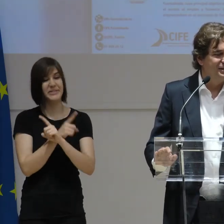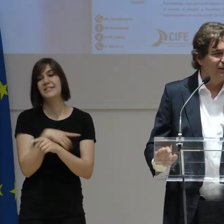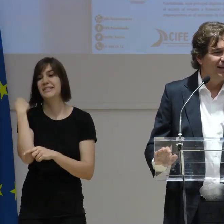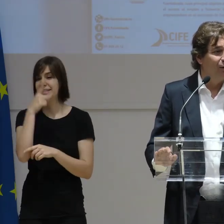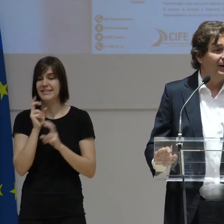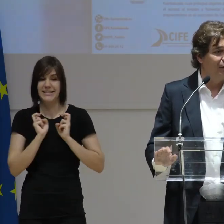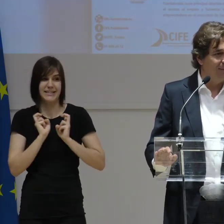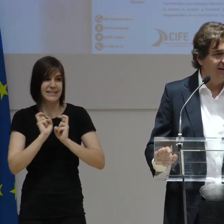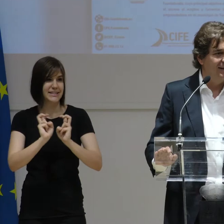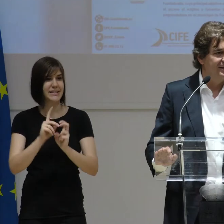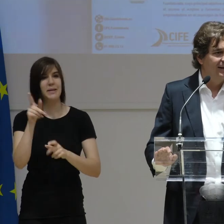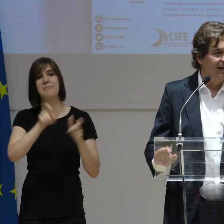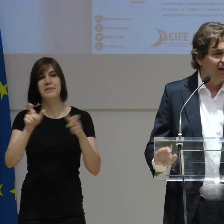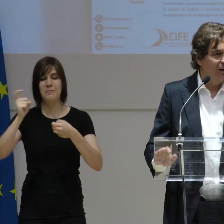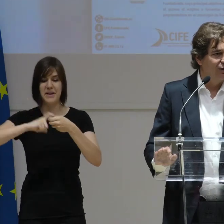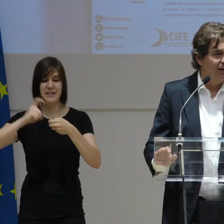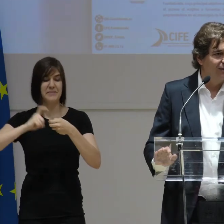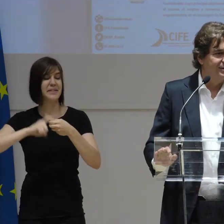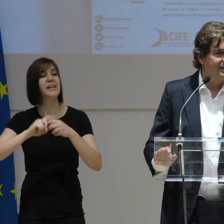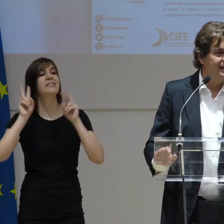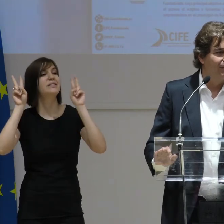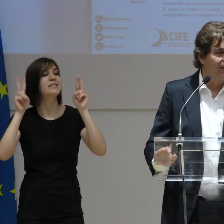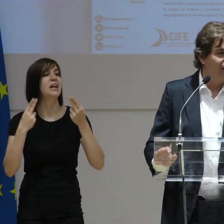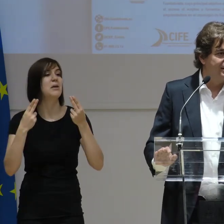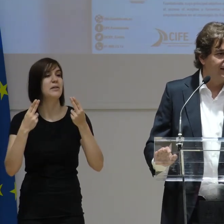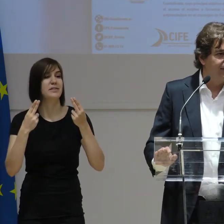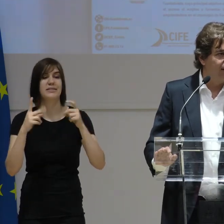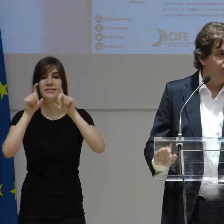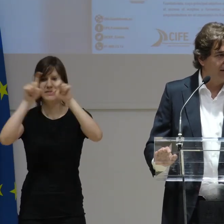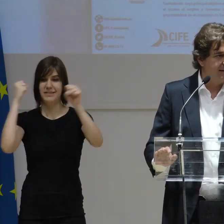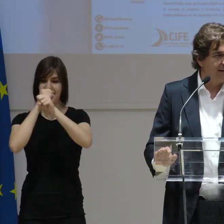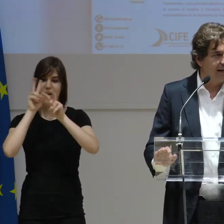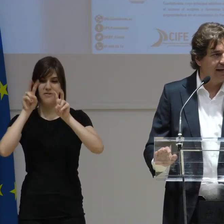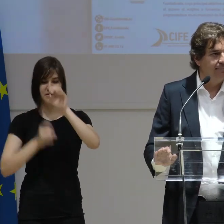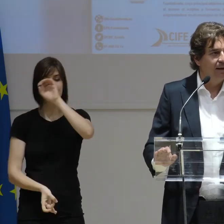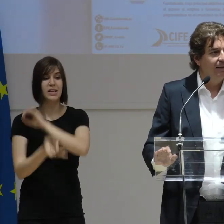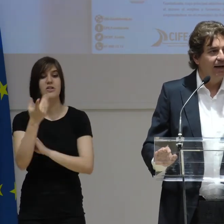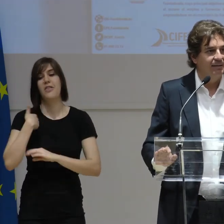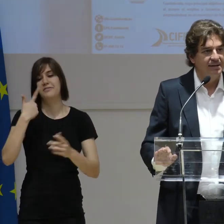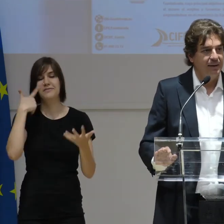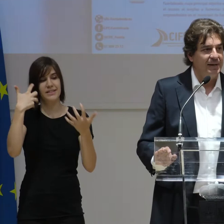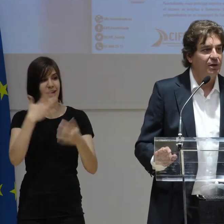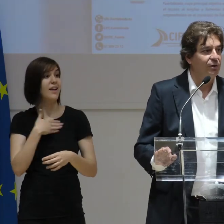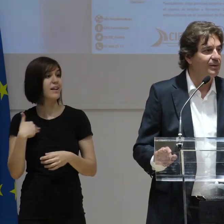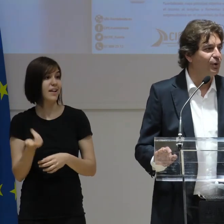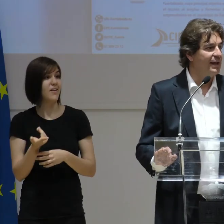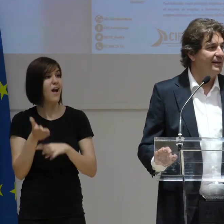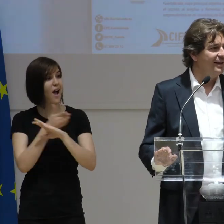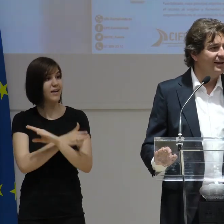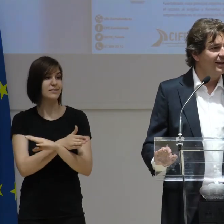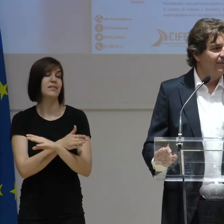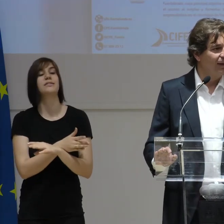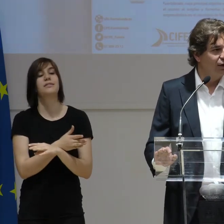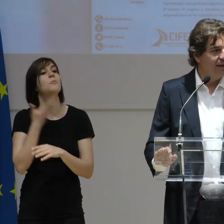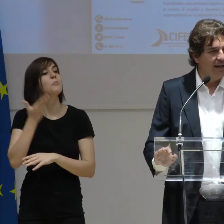tensión de los participantes en cuanto a los emprendedores se refiere. Yo quisiera destacar, antes de dar paso a lo importante